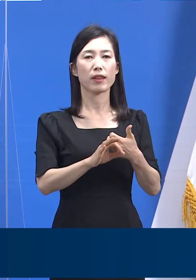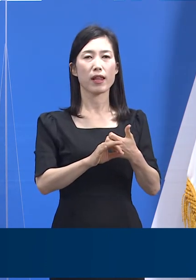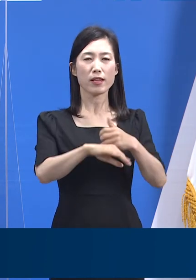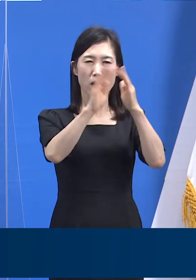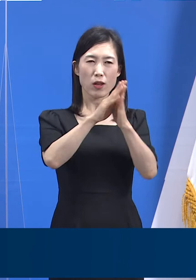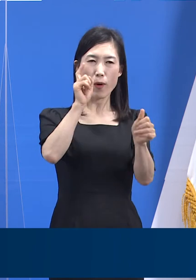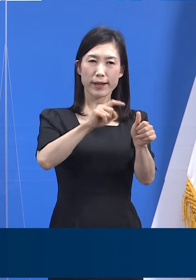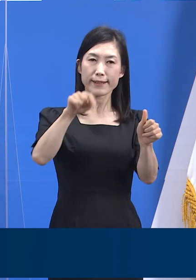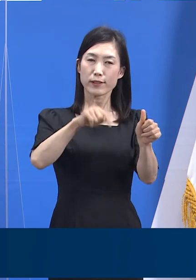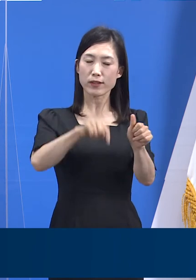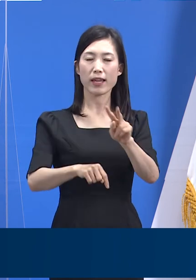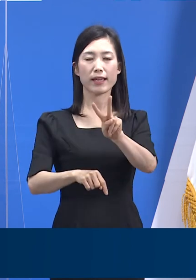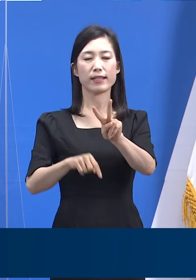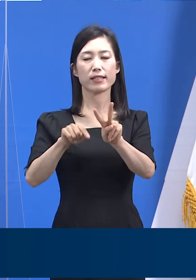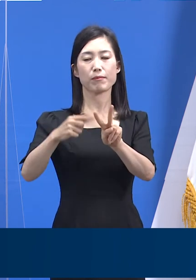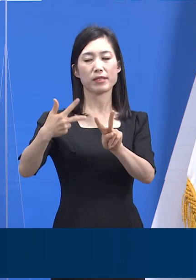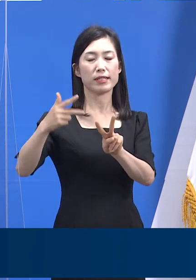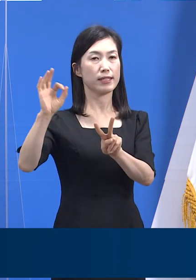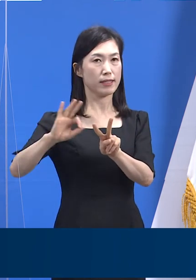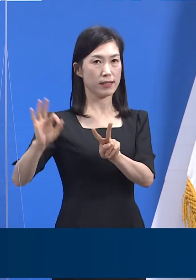확진자 대비 2.7%입니다.